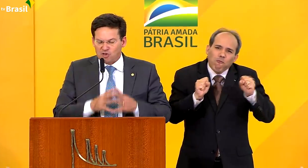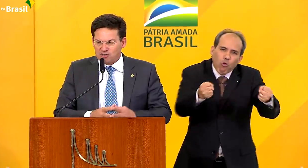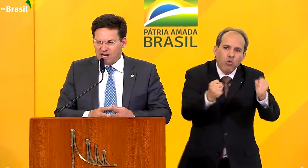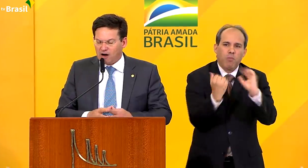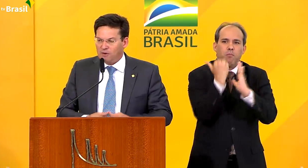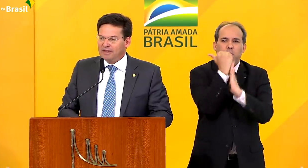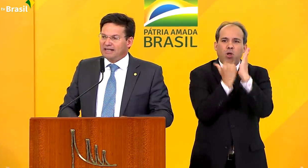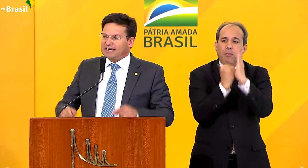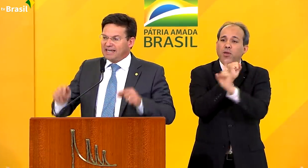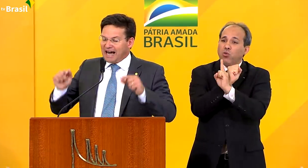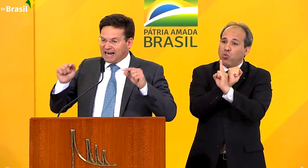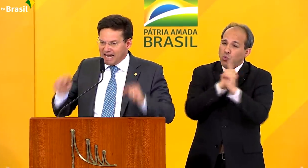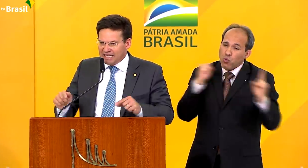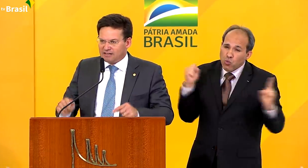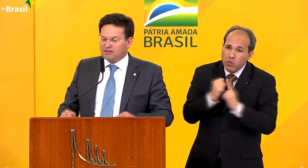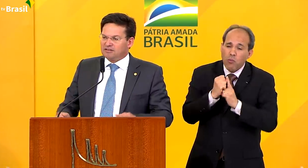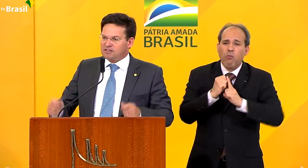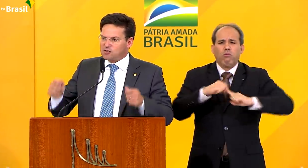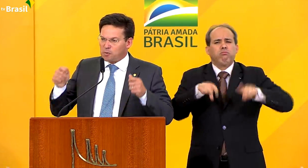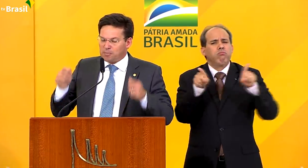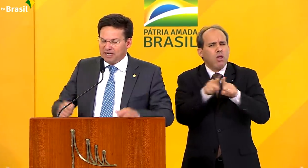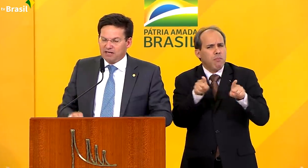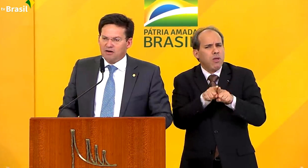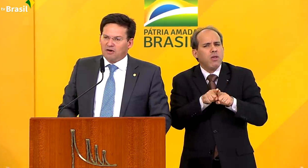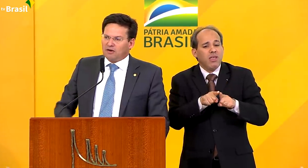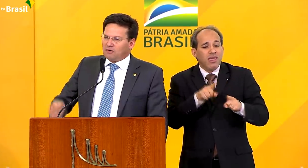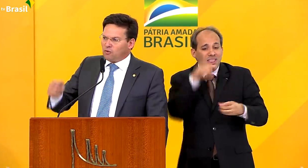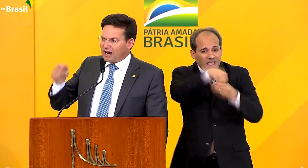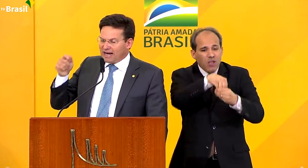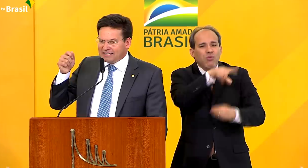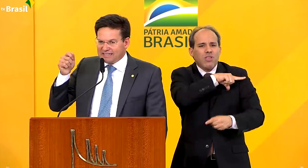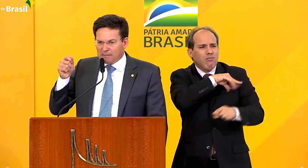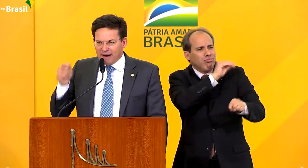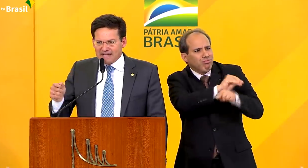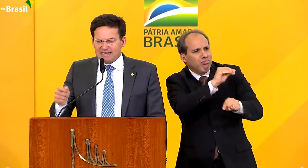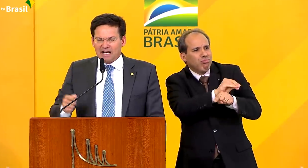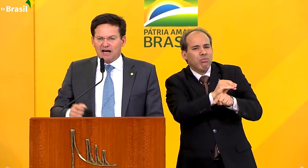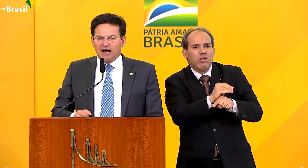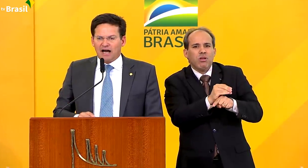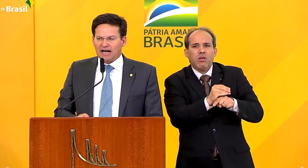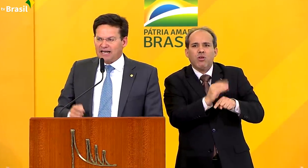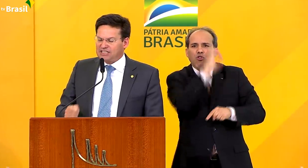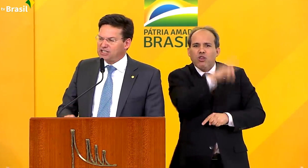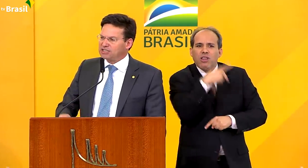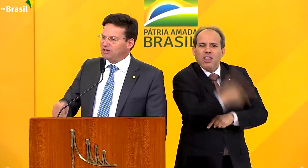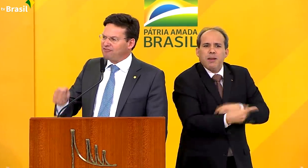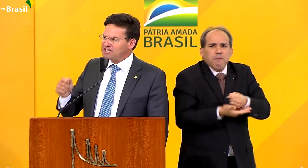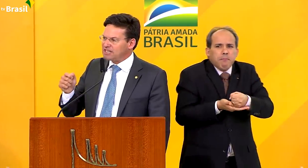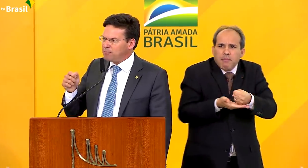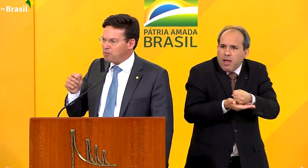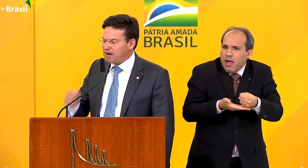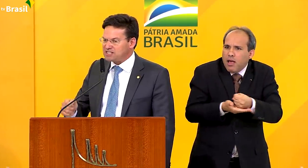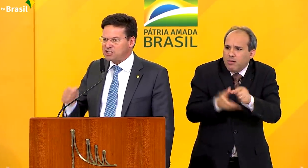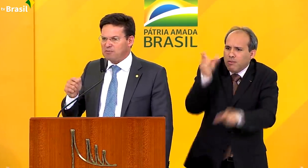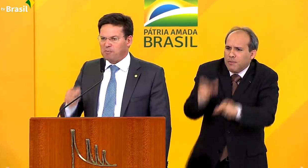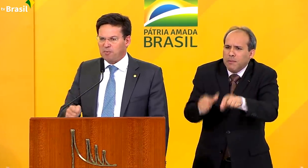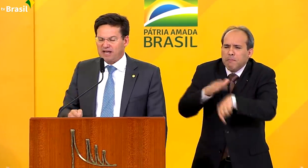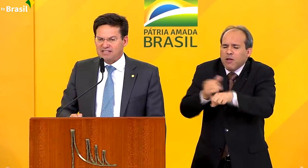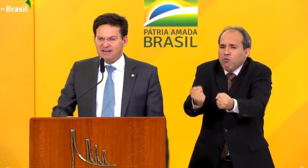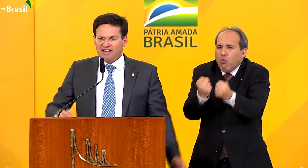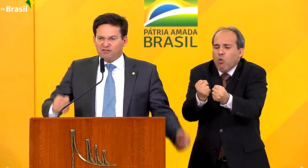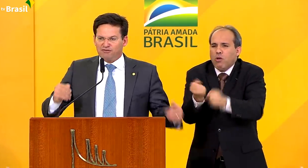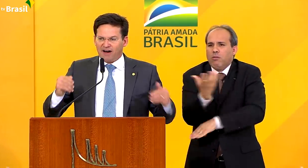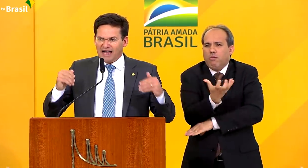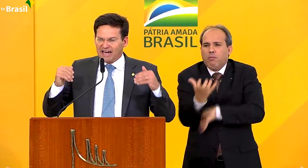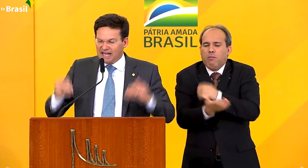um programa social que, além de suprir uma garantia básica àqueles que estão na faixa da pobreza e extrema